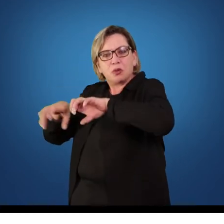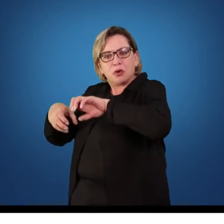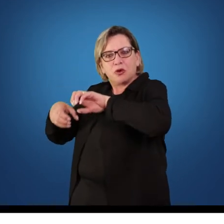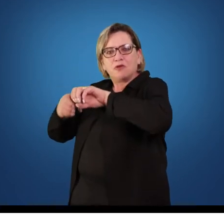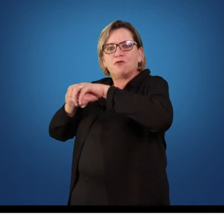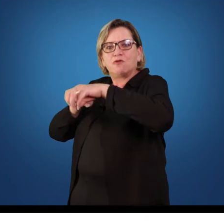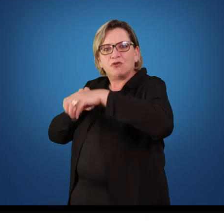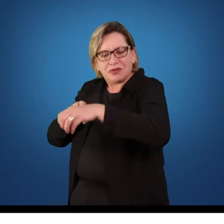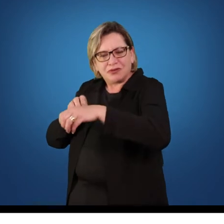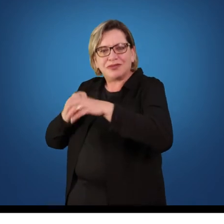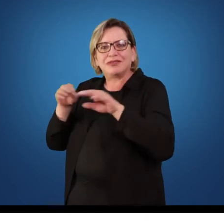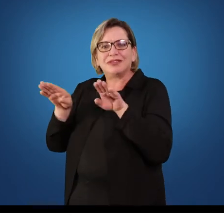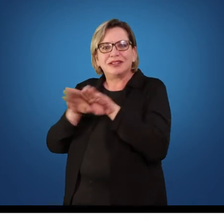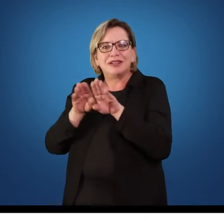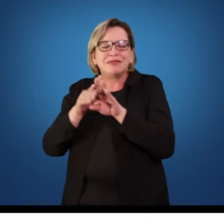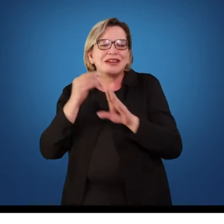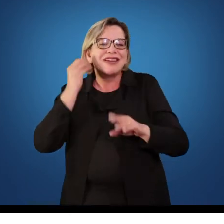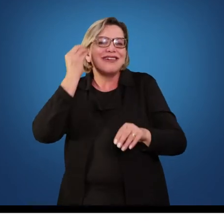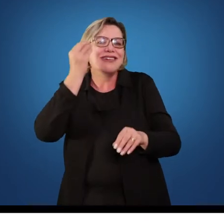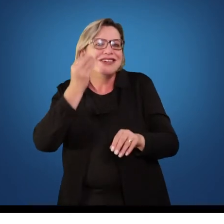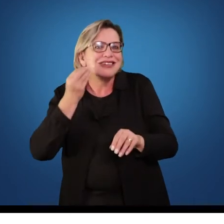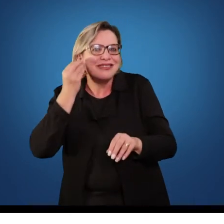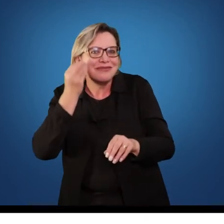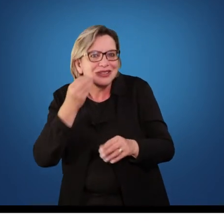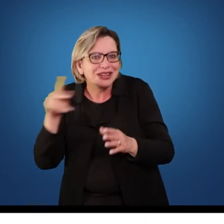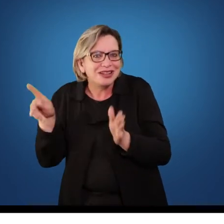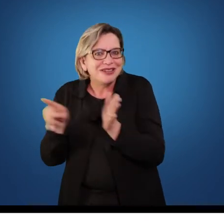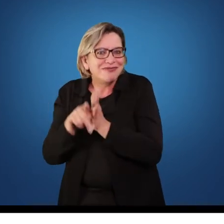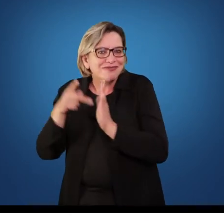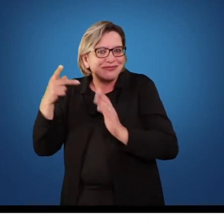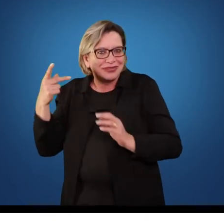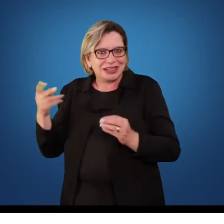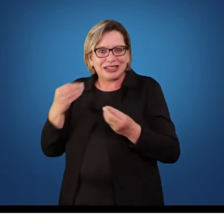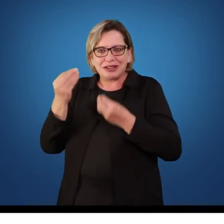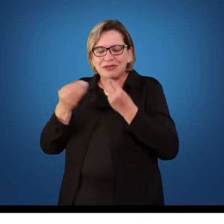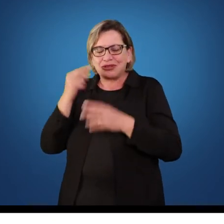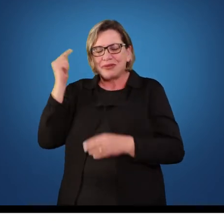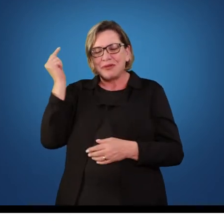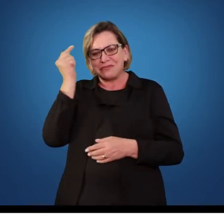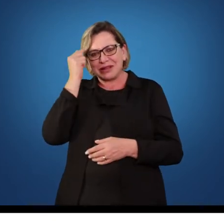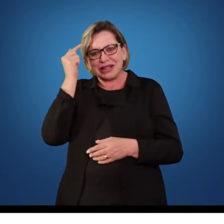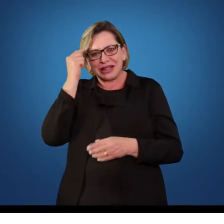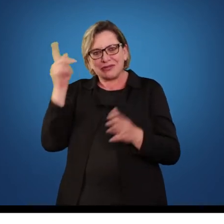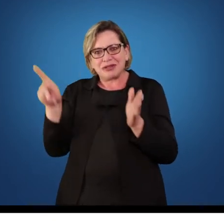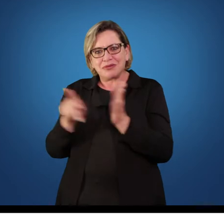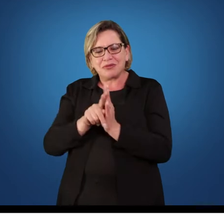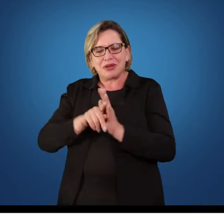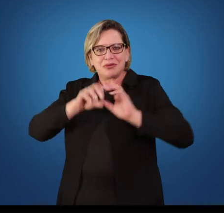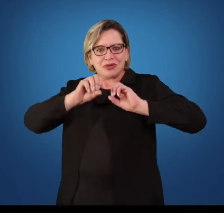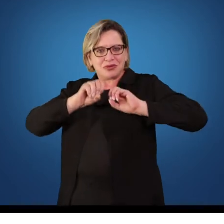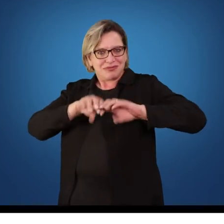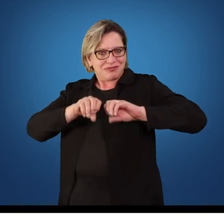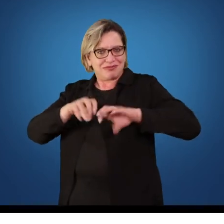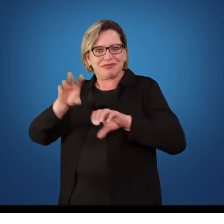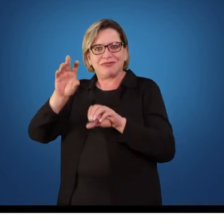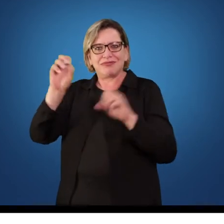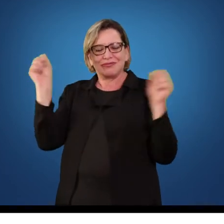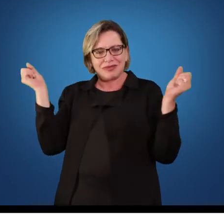a sua trajetória docente e sobre as suas concepções sobre o ensino da educação física na escola. Olá